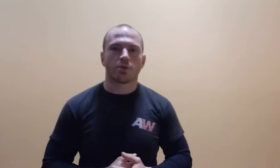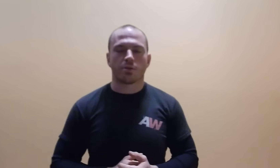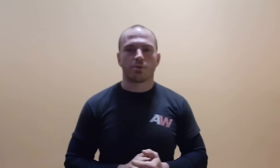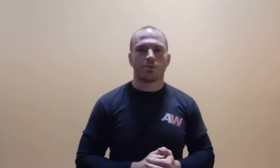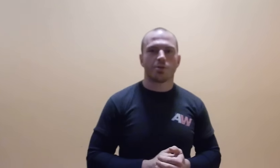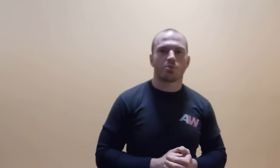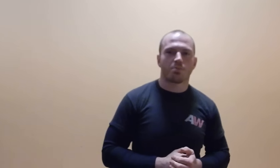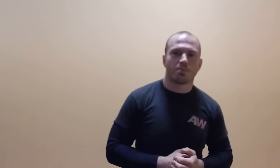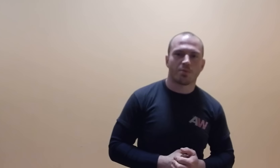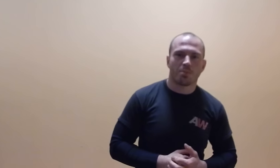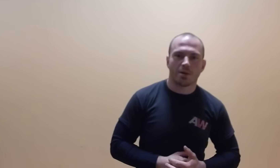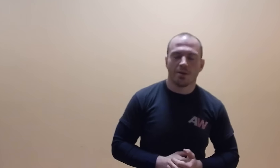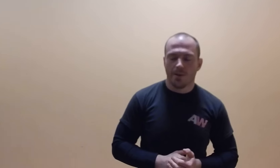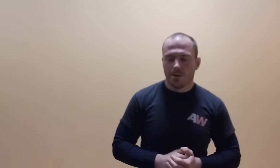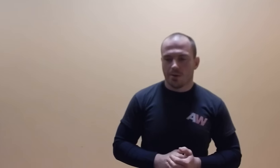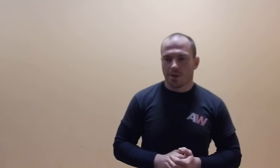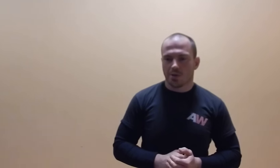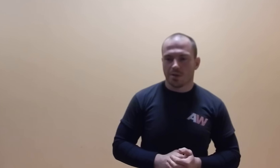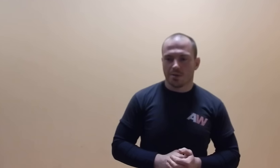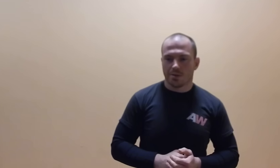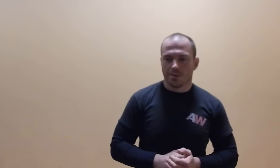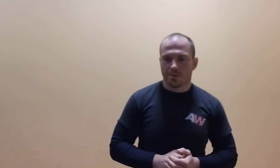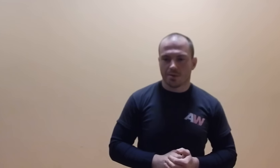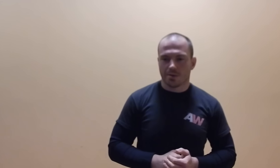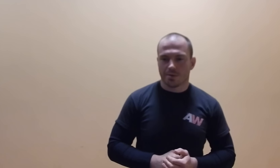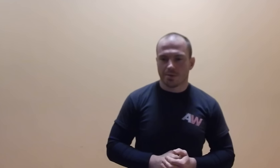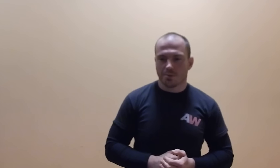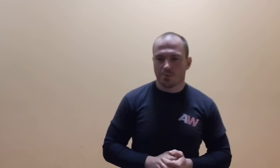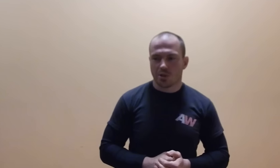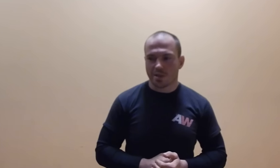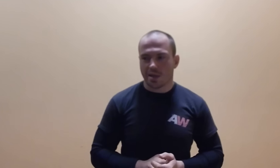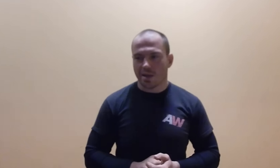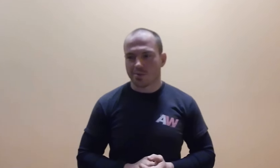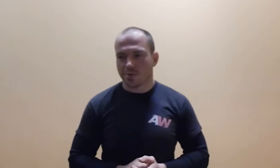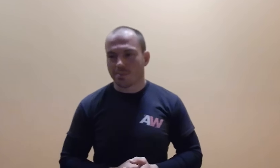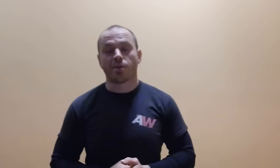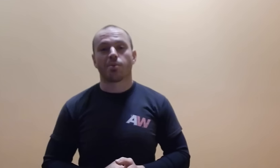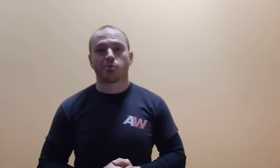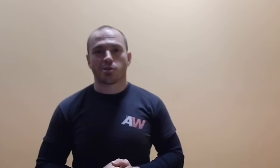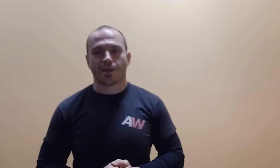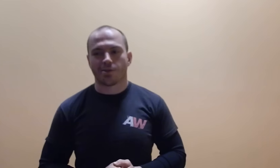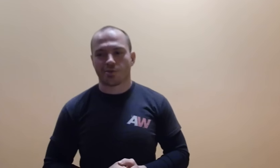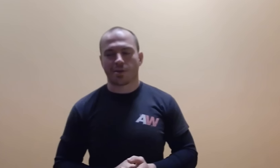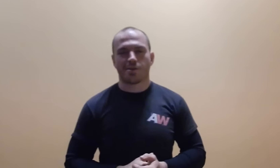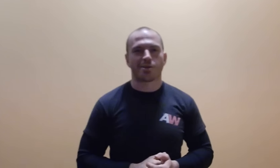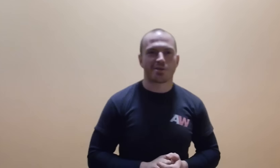pewnie parę określeń by się znalazło i na pewno się znajdzie w takiej sytuacji.